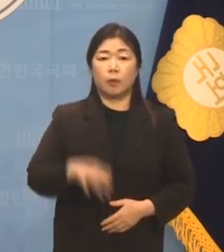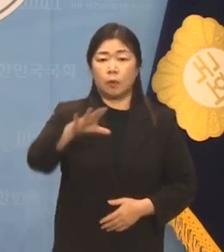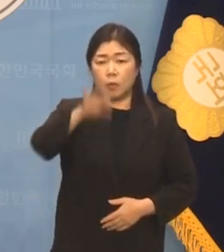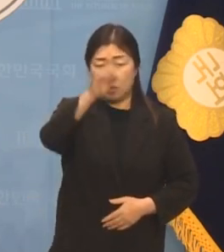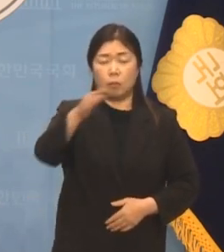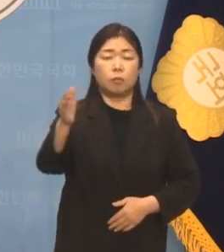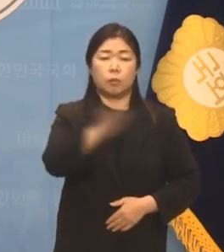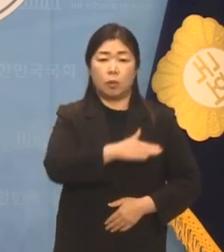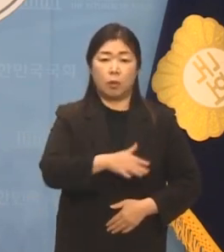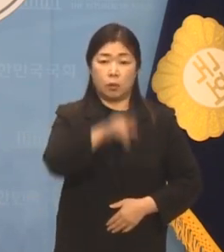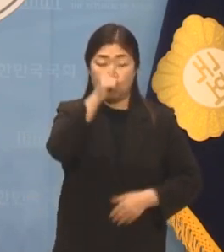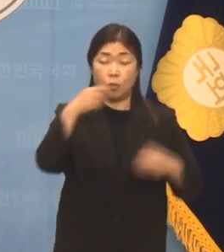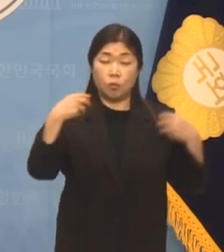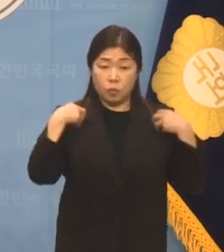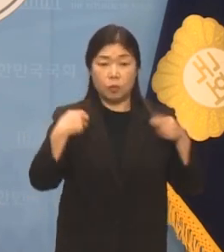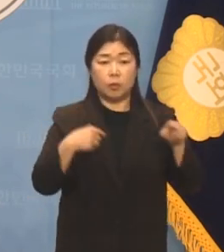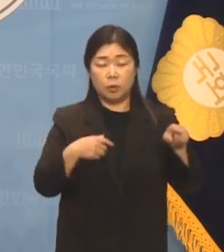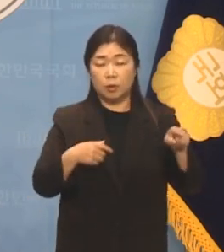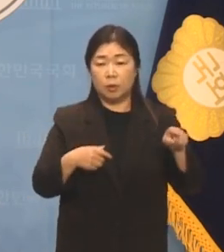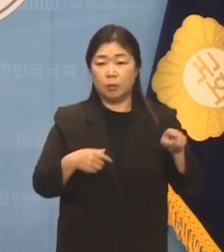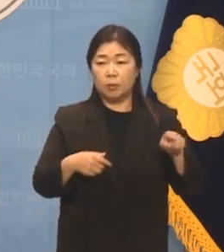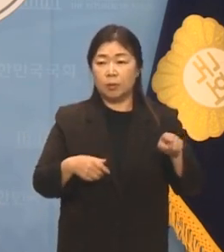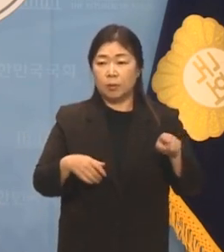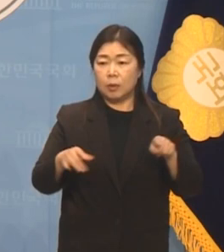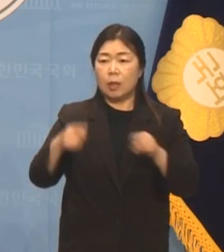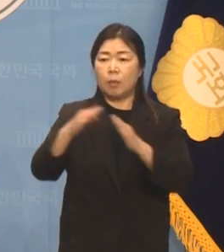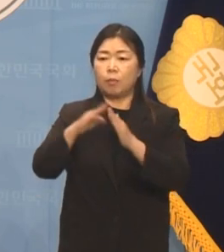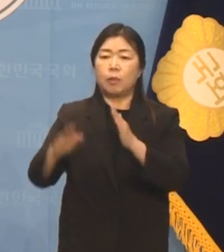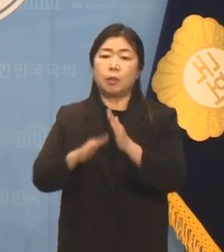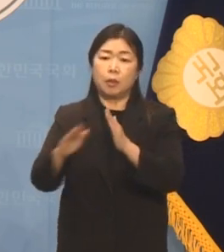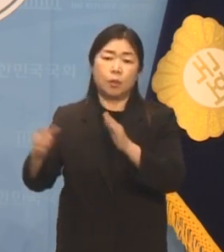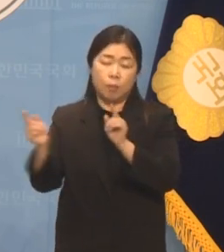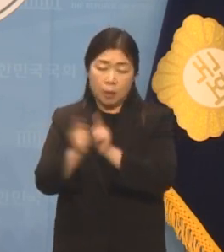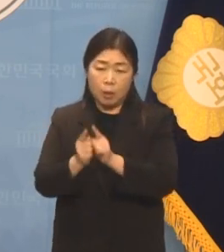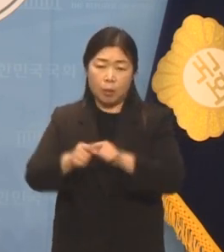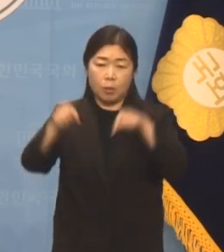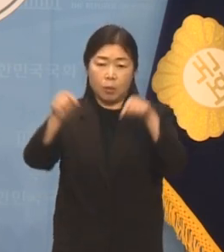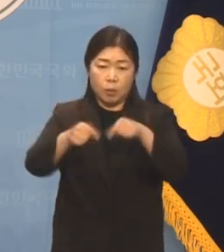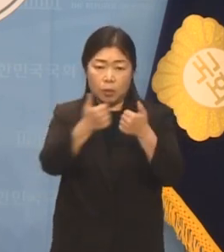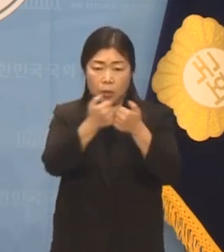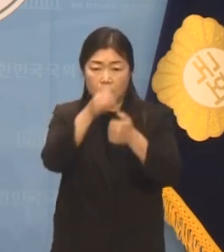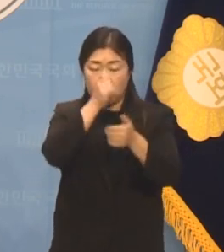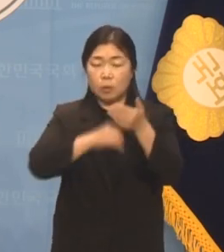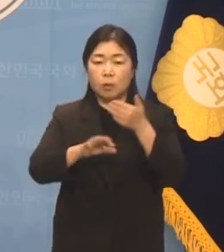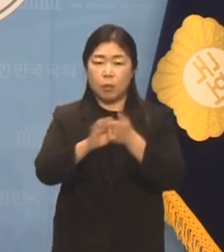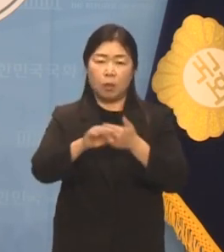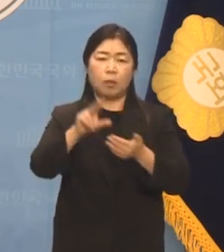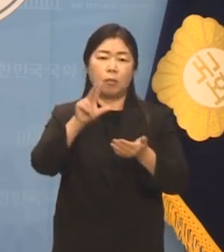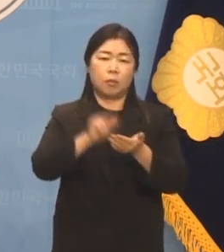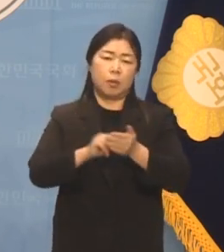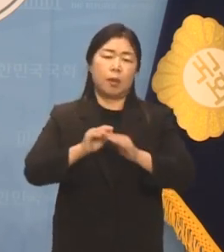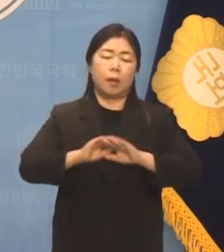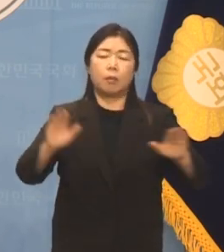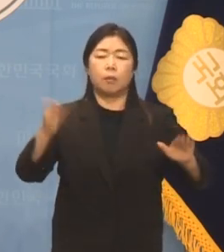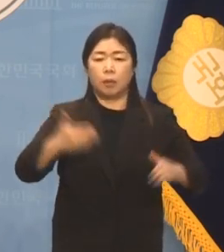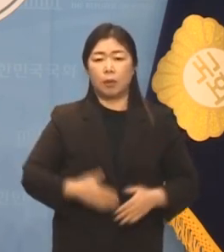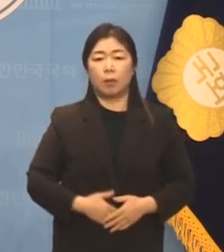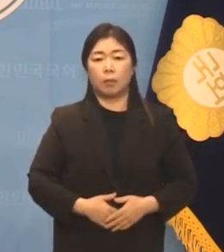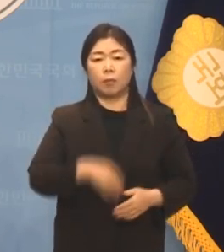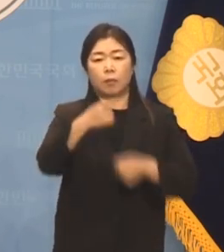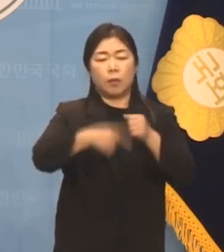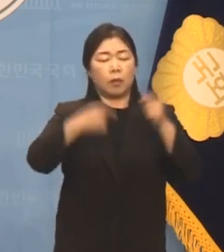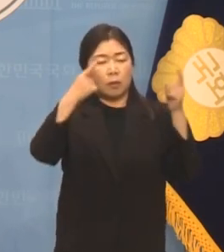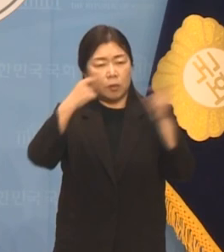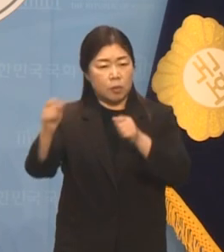처음부터 유가족을 만나고 협조했으면 될 일입니다. 일주기 추모식에 나와달라는